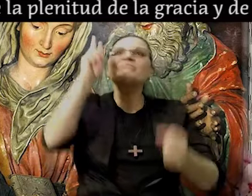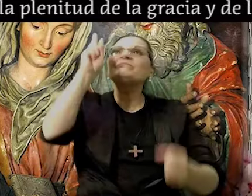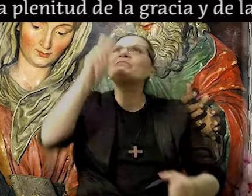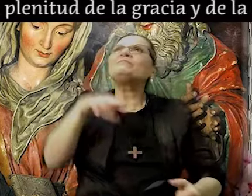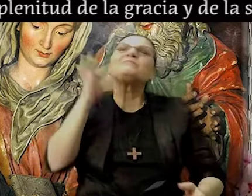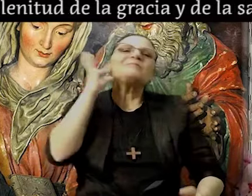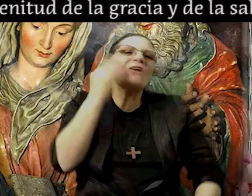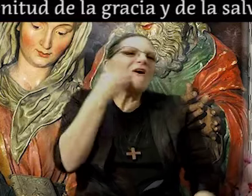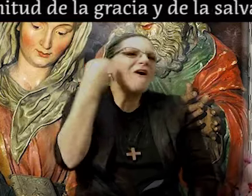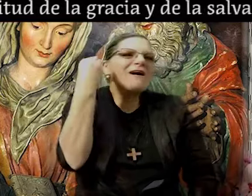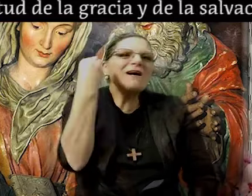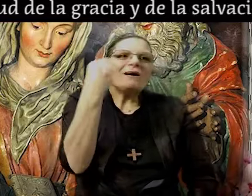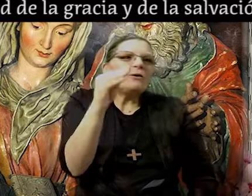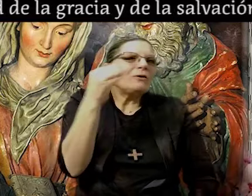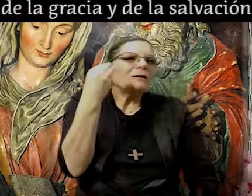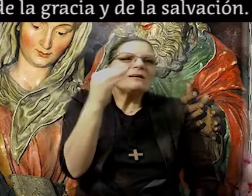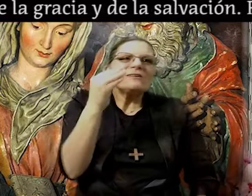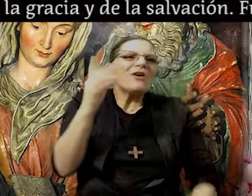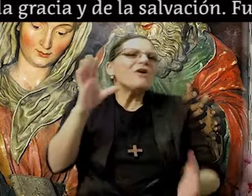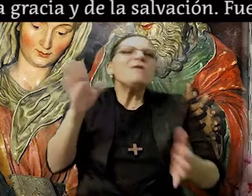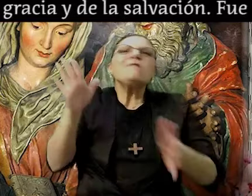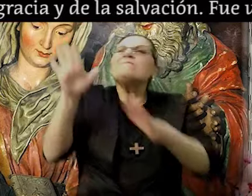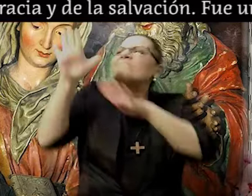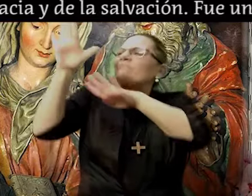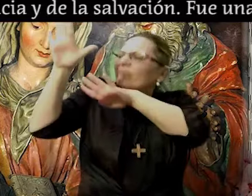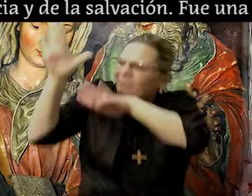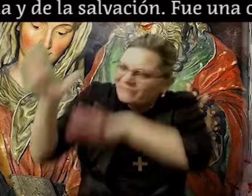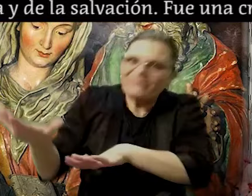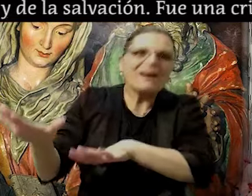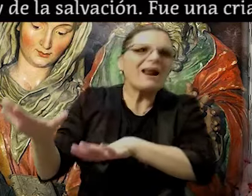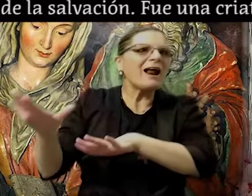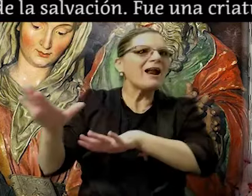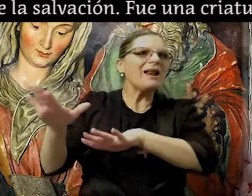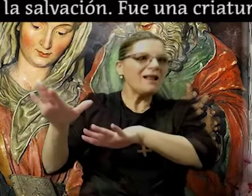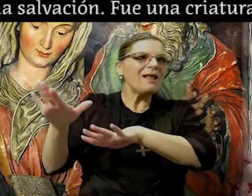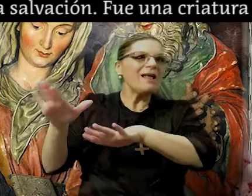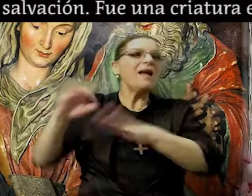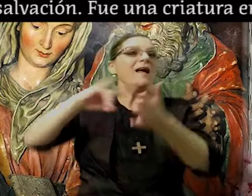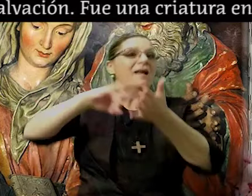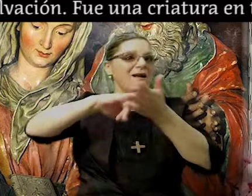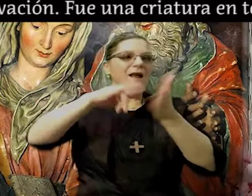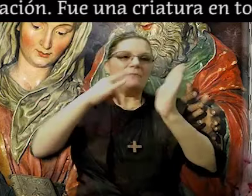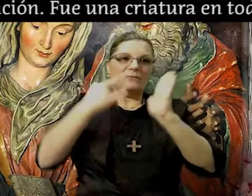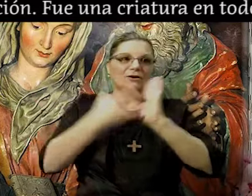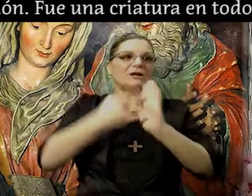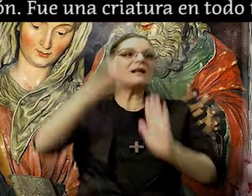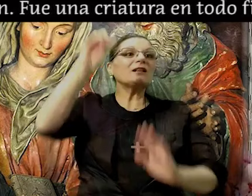Fue una criatura en todo fiel al proyecto de Dios.